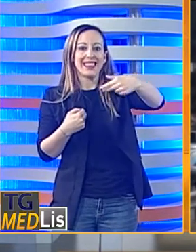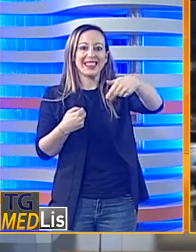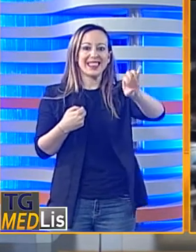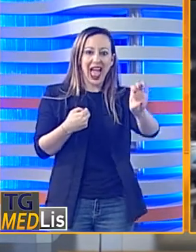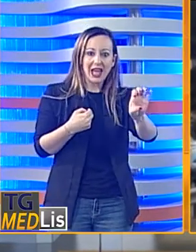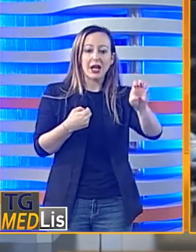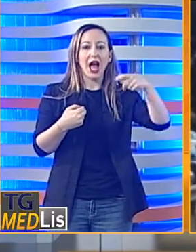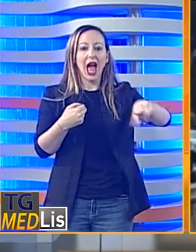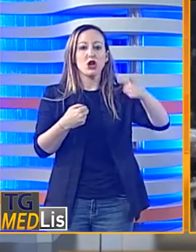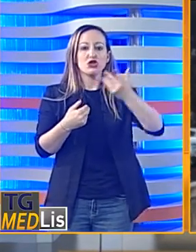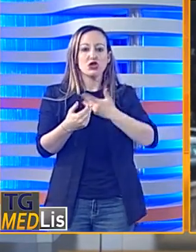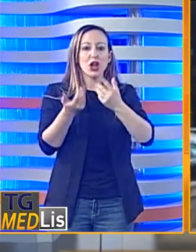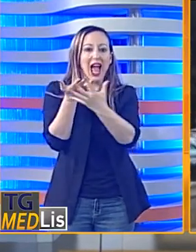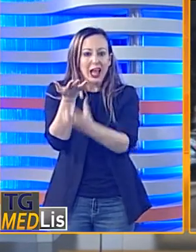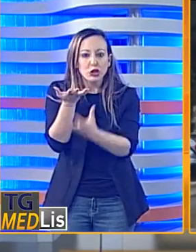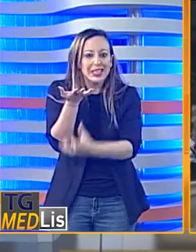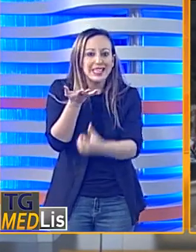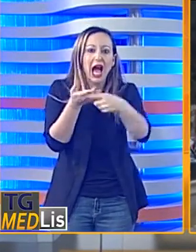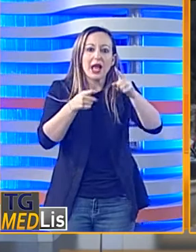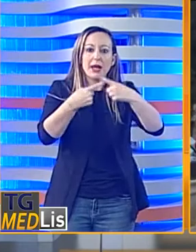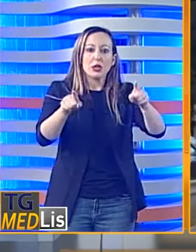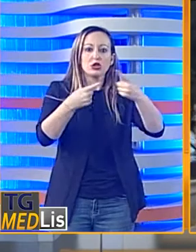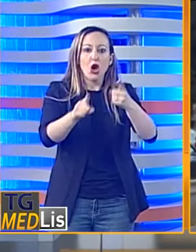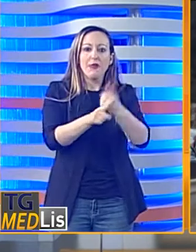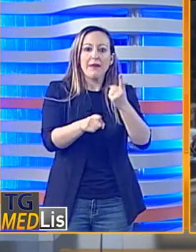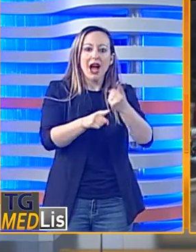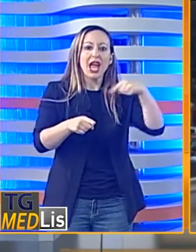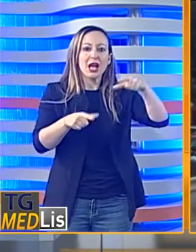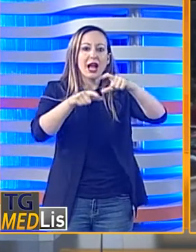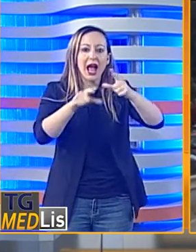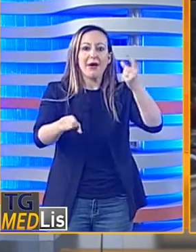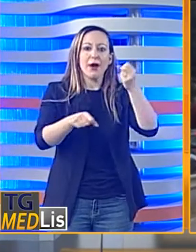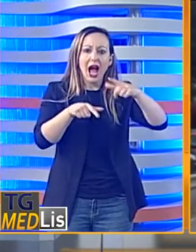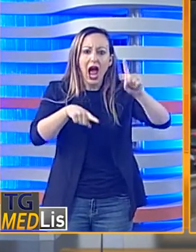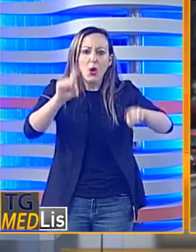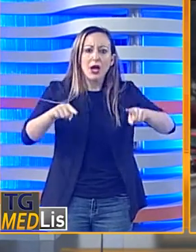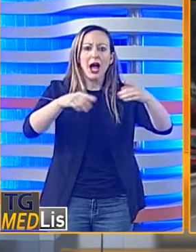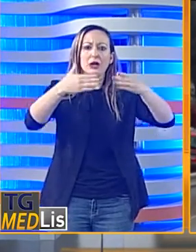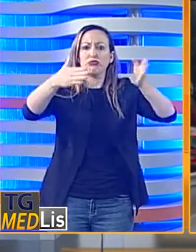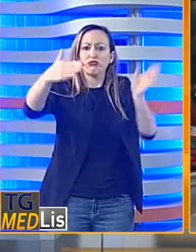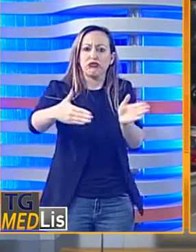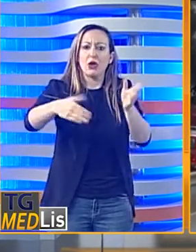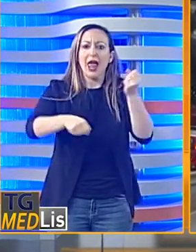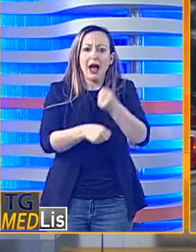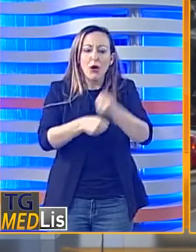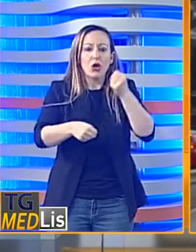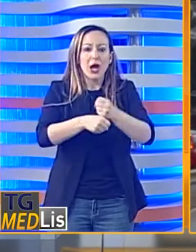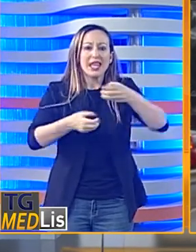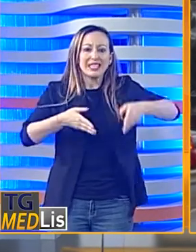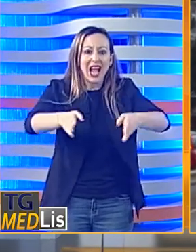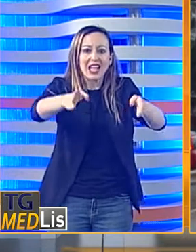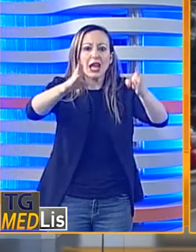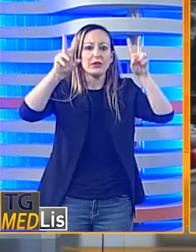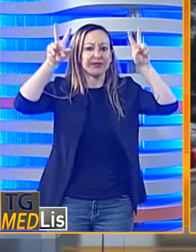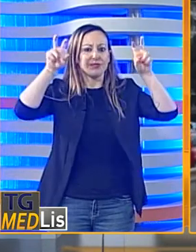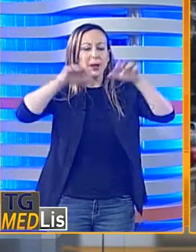rallentamenti dovuti anche ad alcuni lavori stradali sulla corsia Lato Mare all'altezza di via